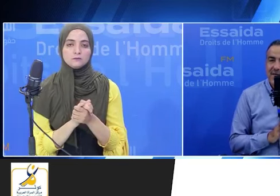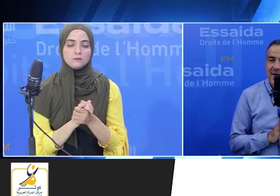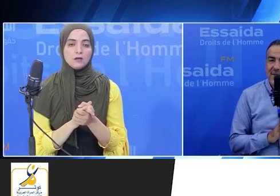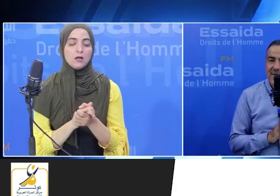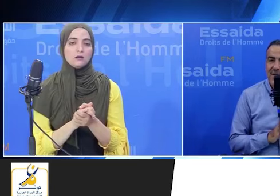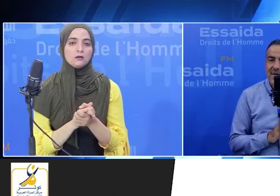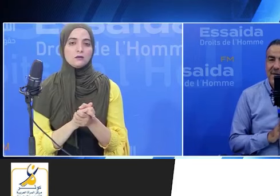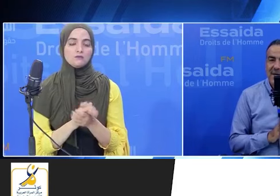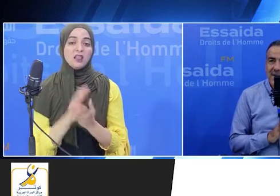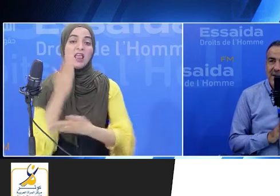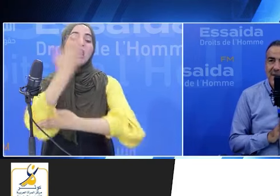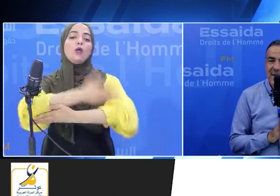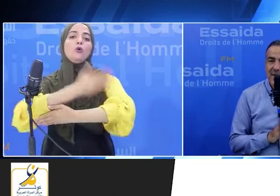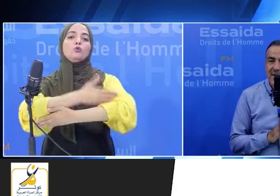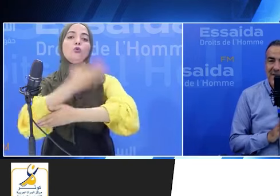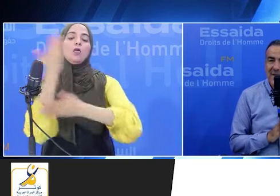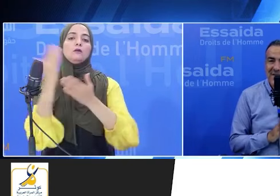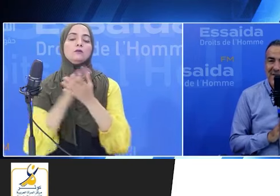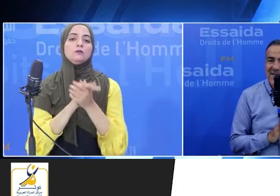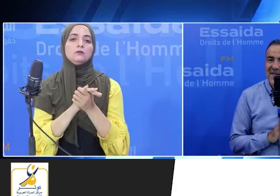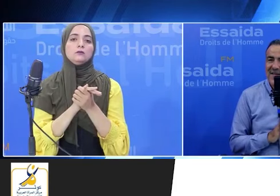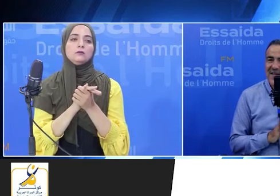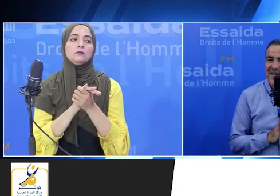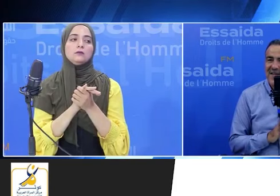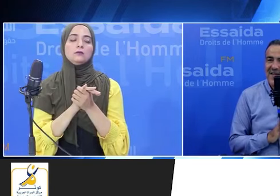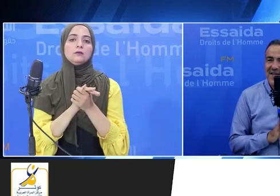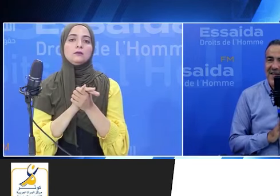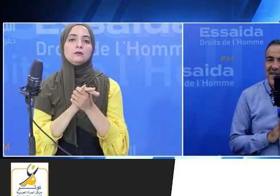قافصة ثلاثة سبعة